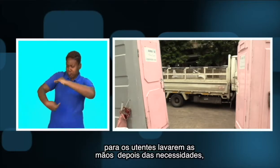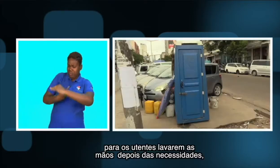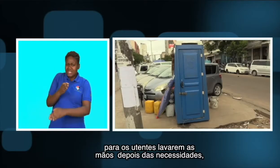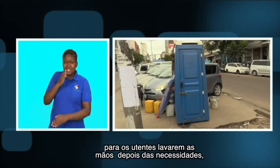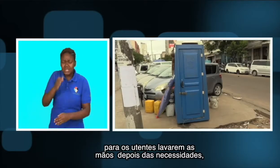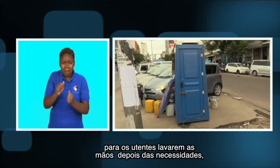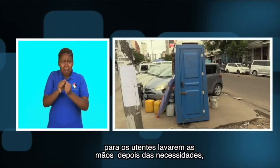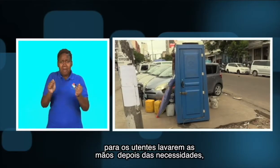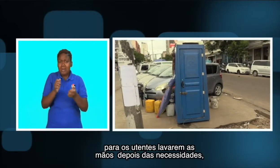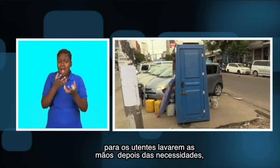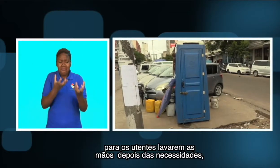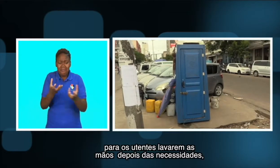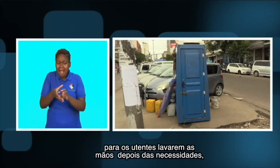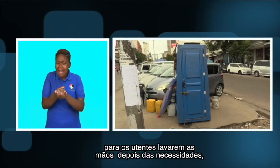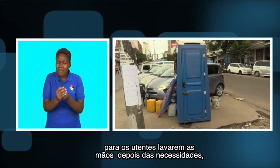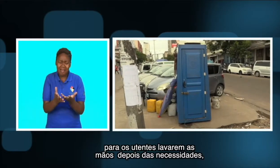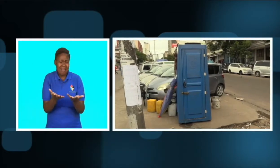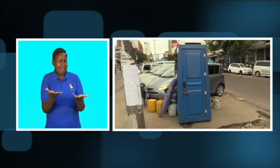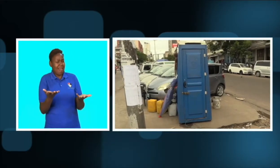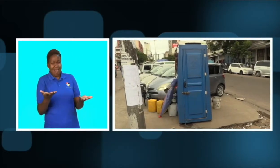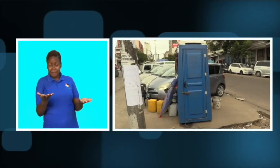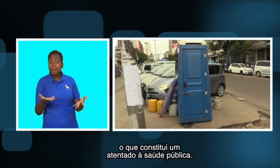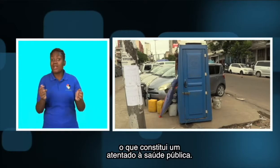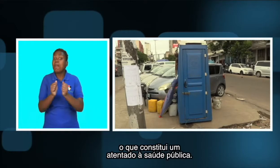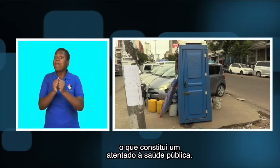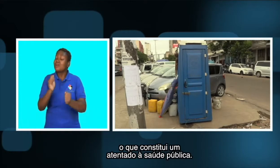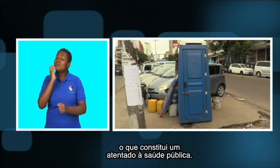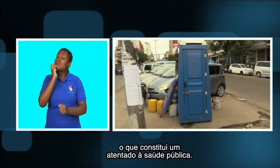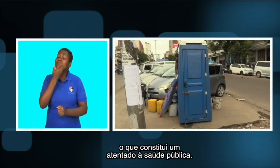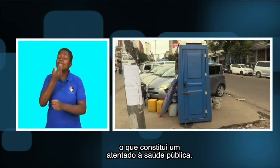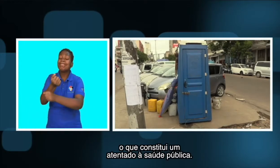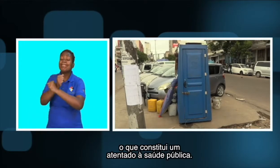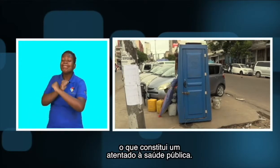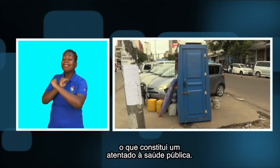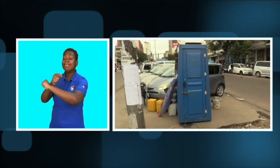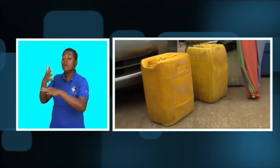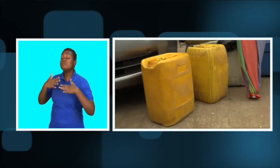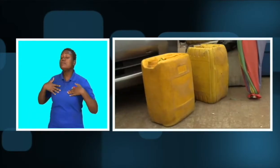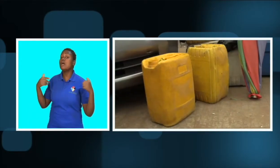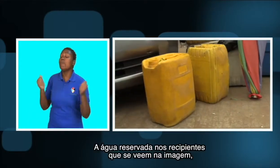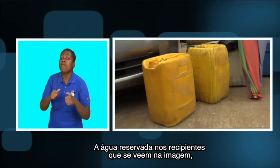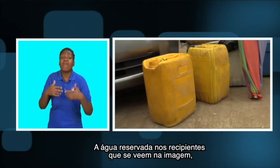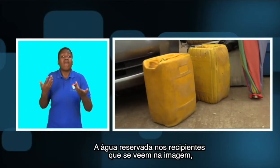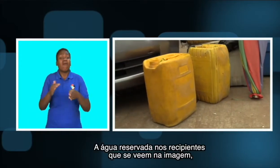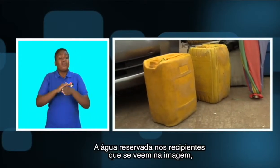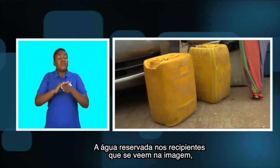lavarem as mãos depois das necessidades, o que constitui um atentado à saúde pública. A água